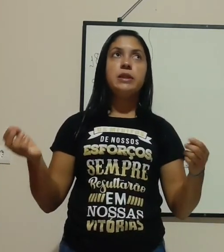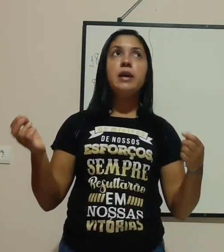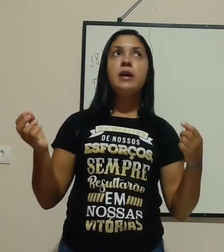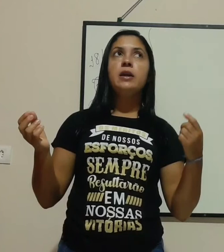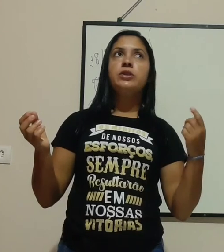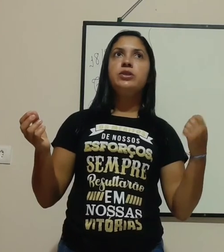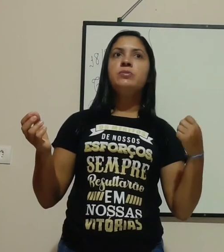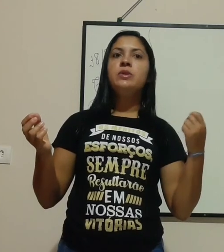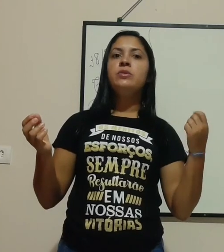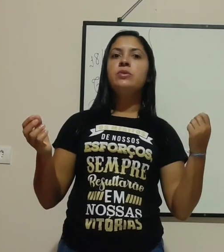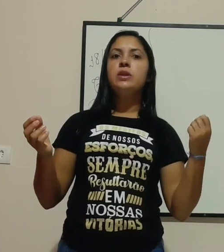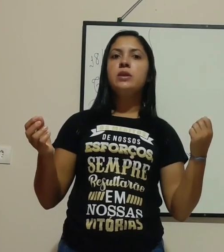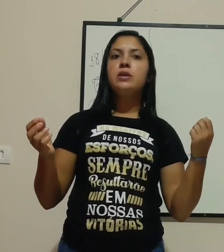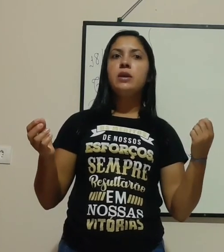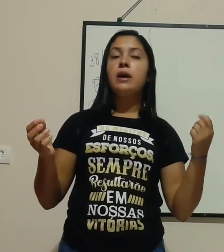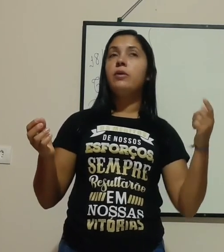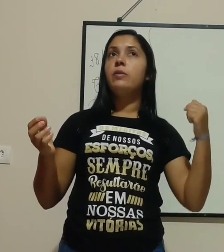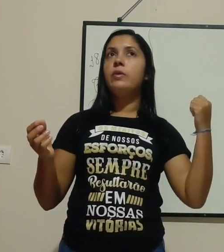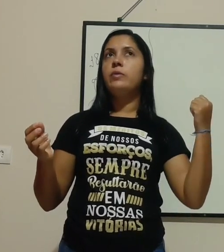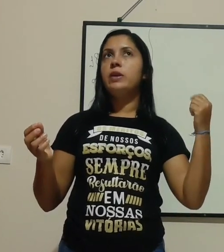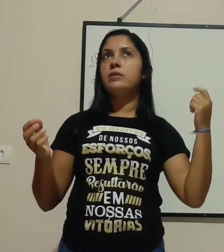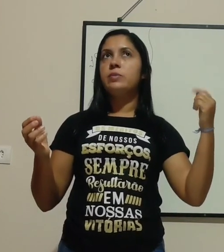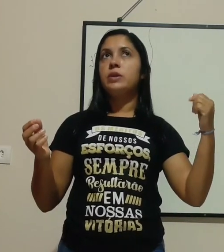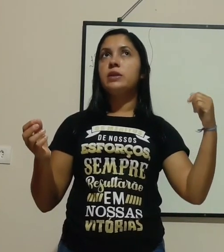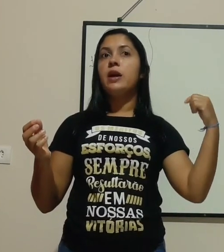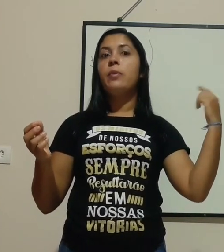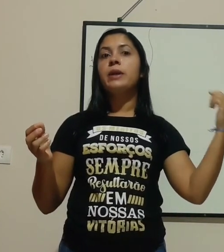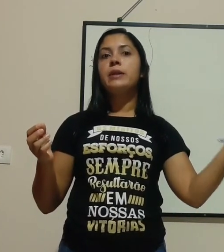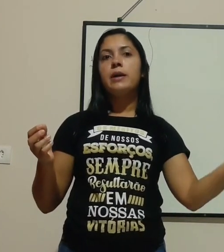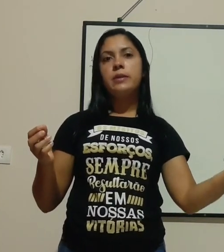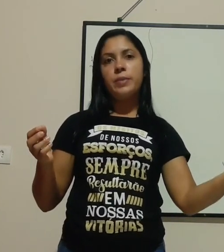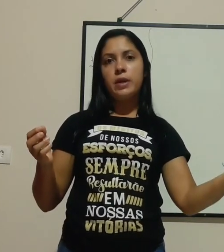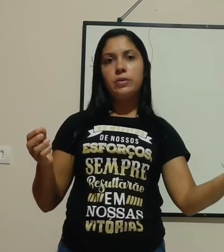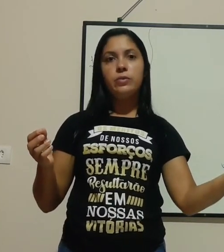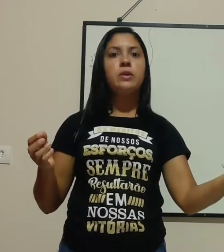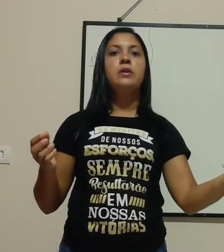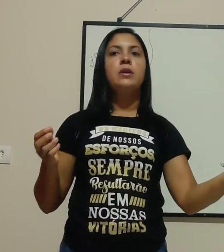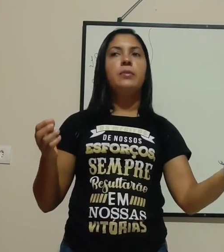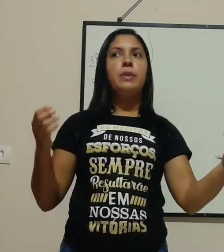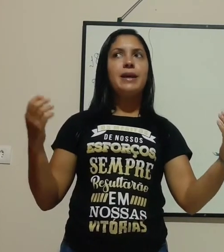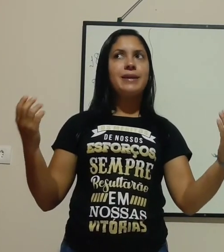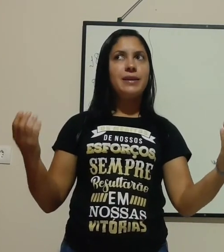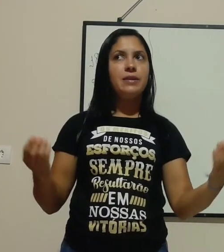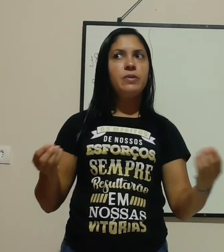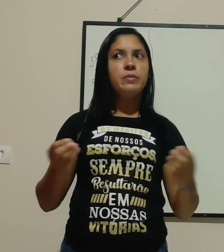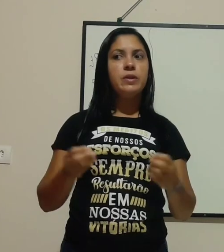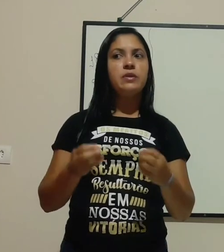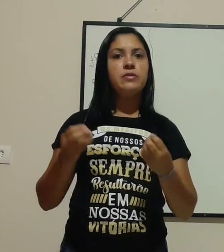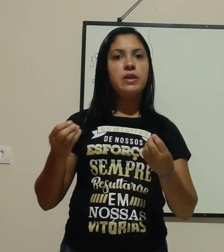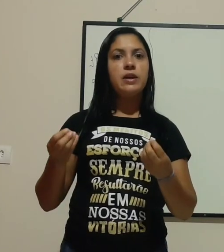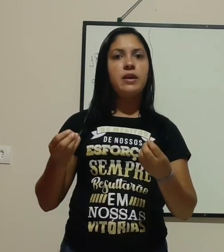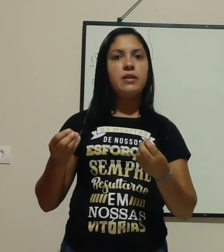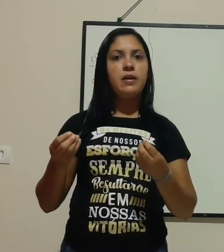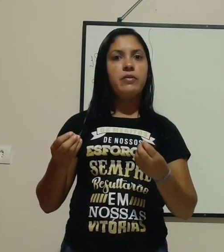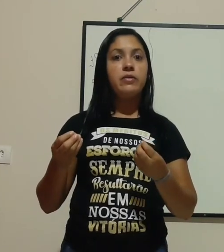até diminuir, ou melhor, você pode até aumentar a temperatura para que o ambiente fique agradável,